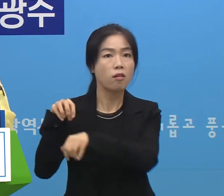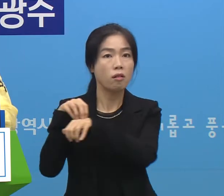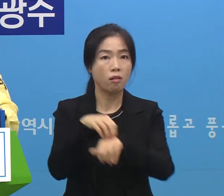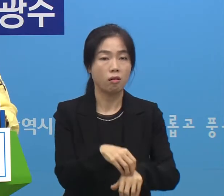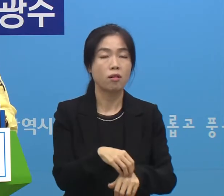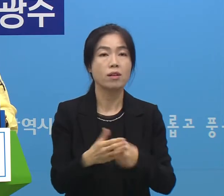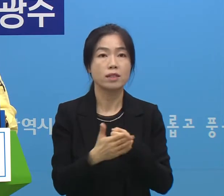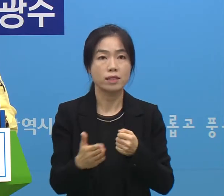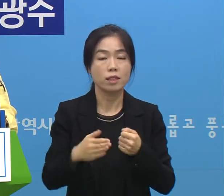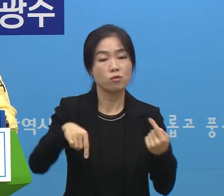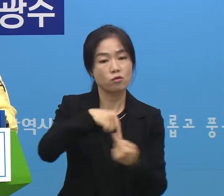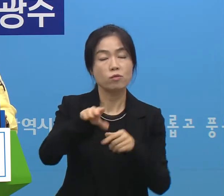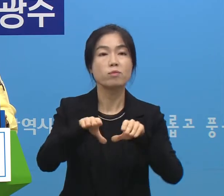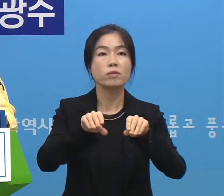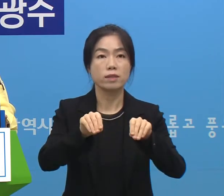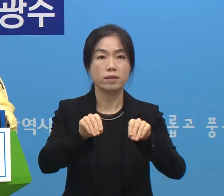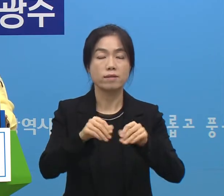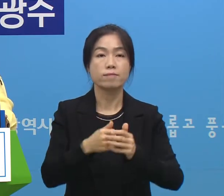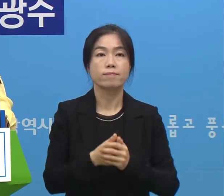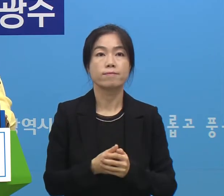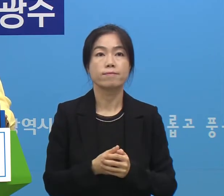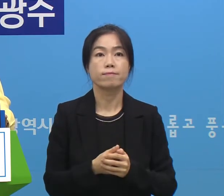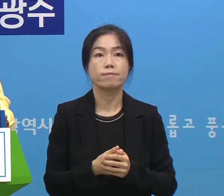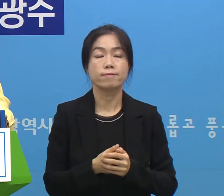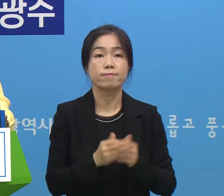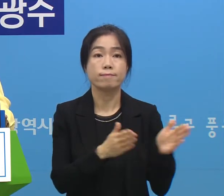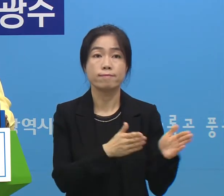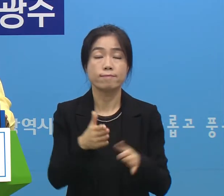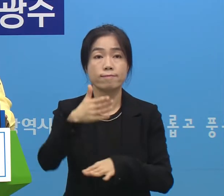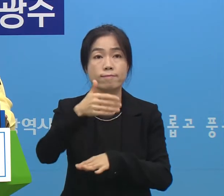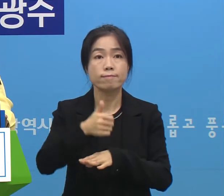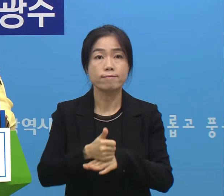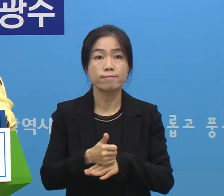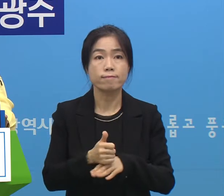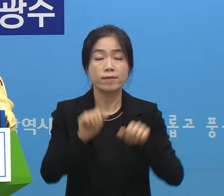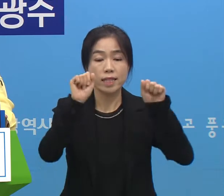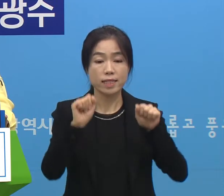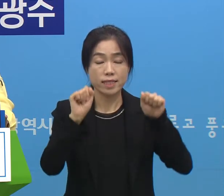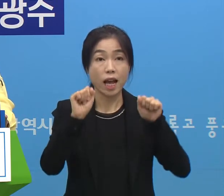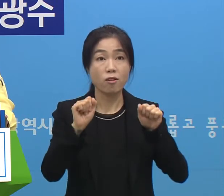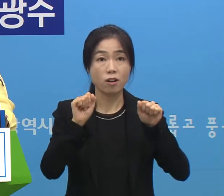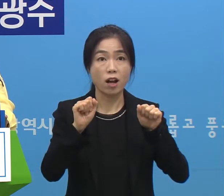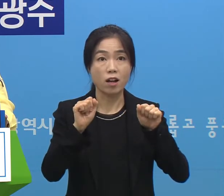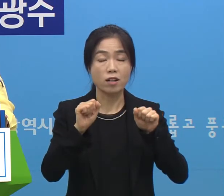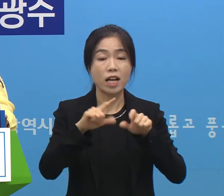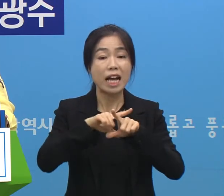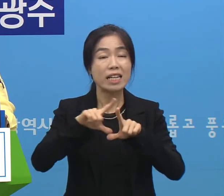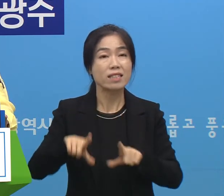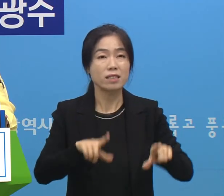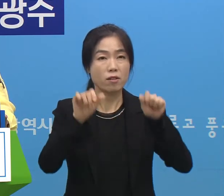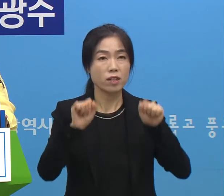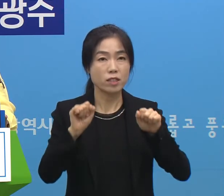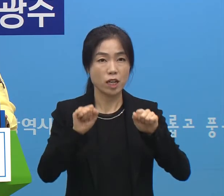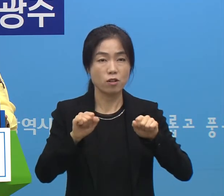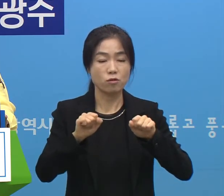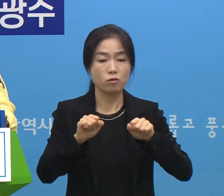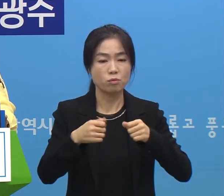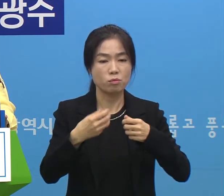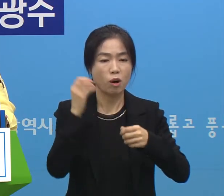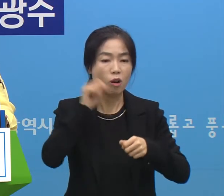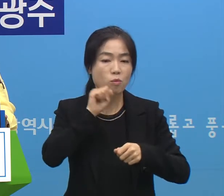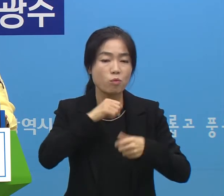운영 중단이 되겠습니다 다음은 마지막으로 생활체육 동호회 등 집단체육활동 및